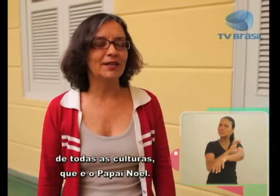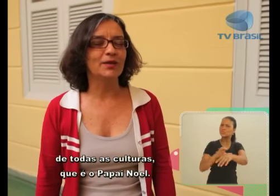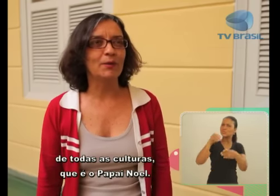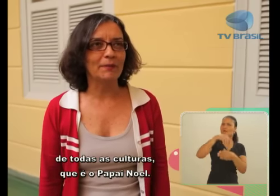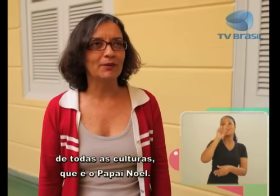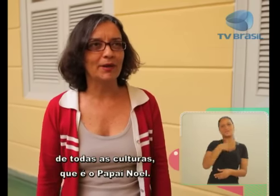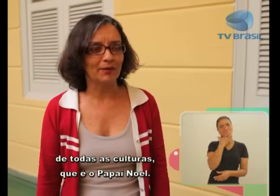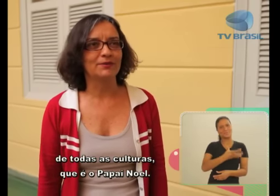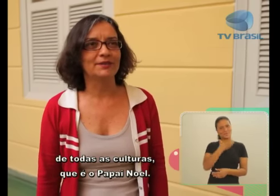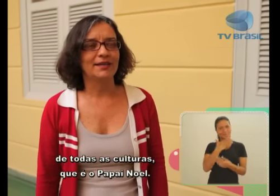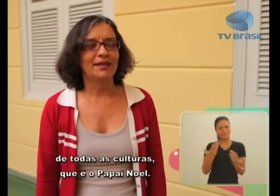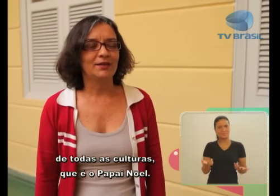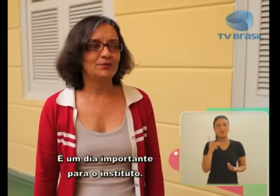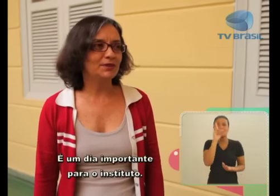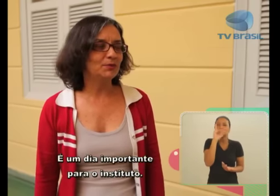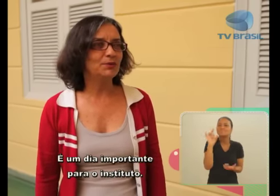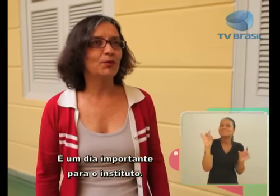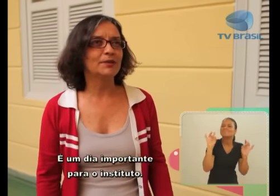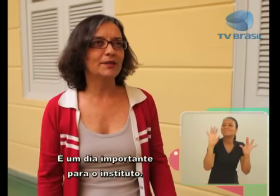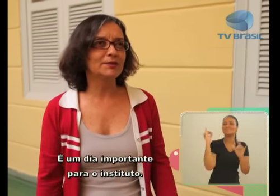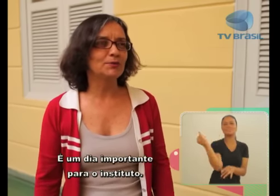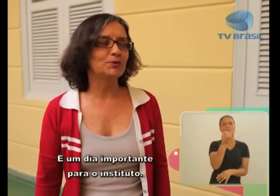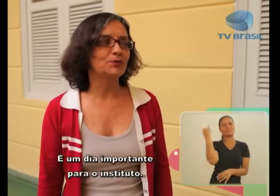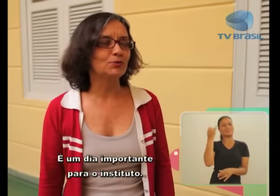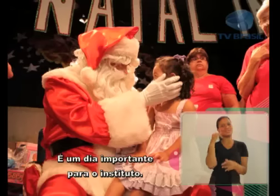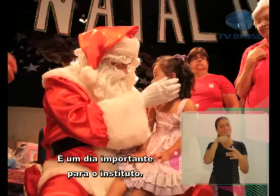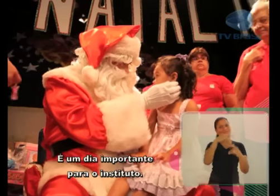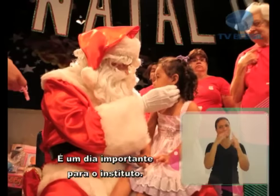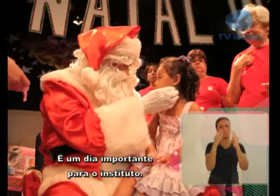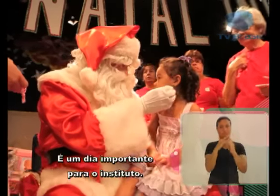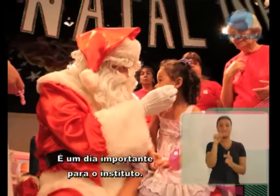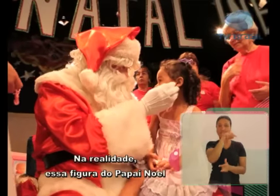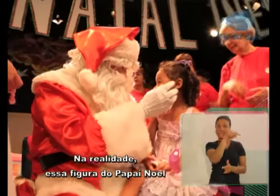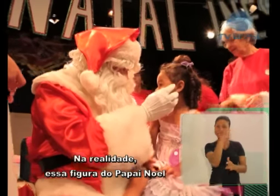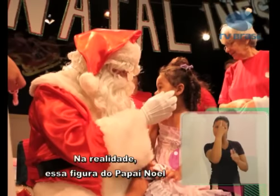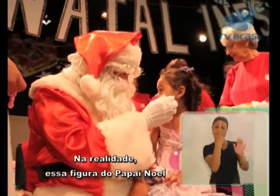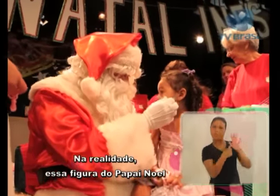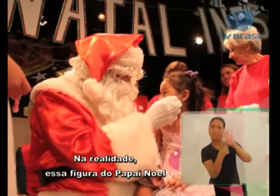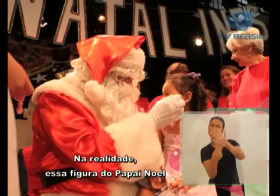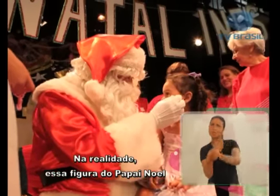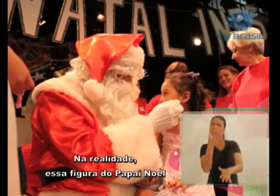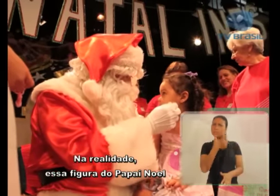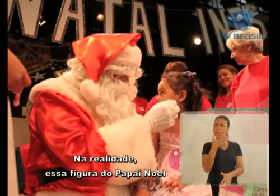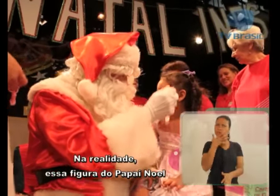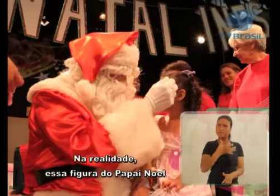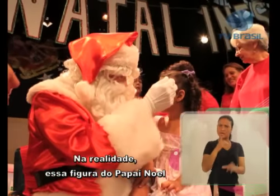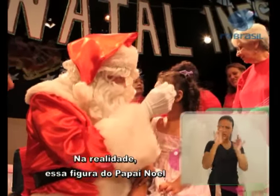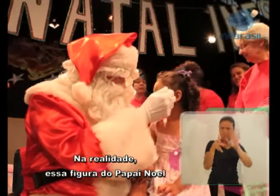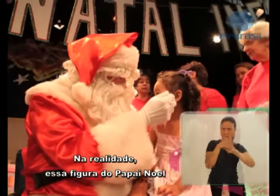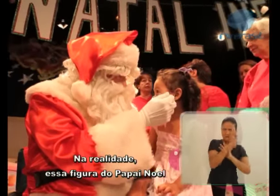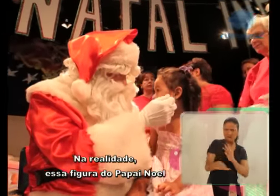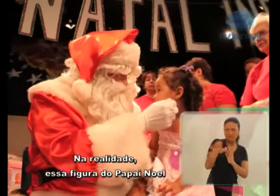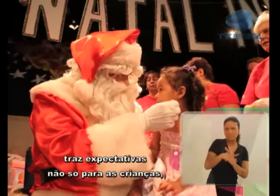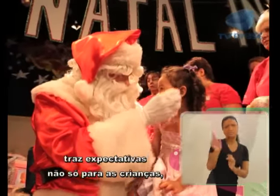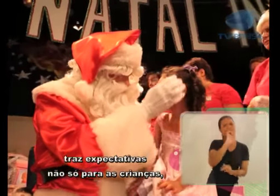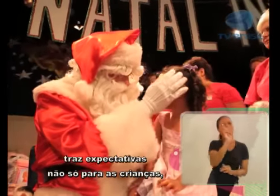que é o Papai Noel. É um dia muito importante para o Instituto, na realidade essa figura do Papai Noel ela traz